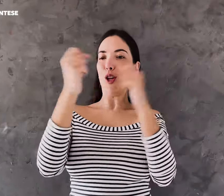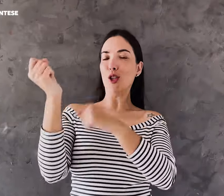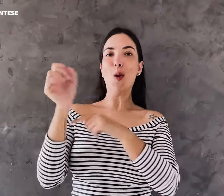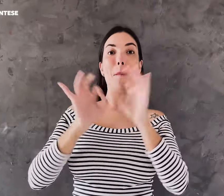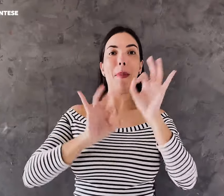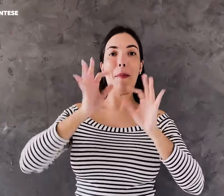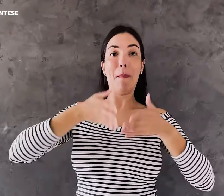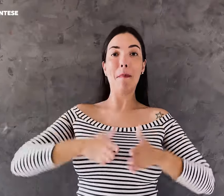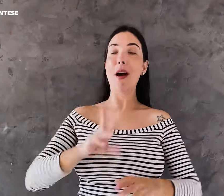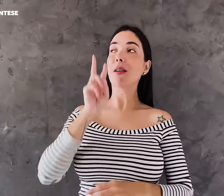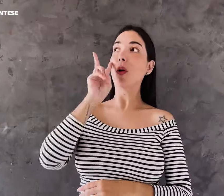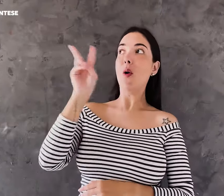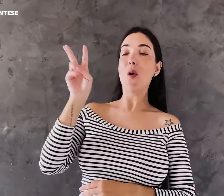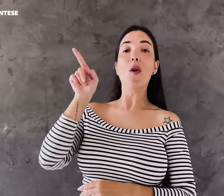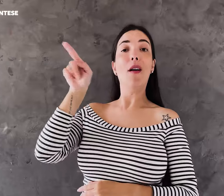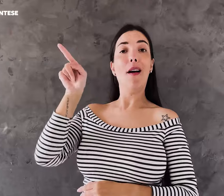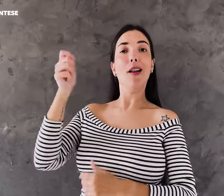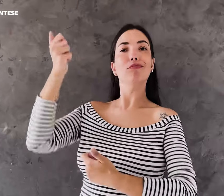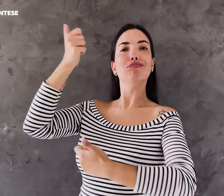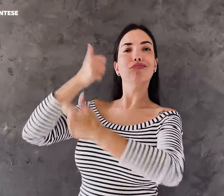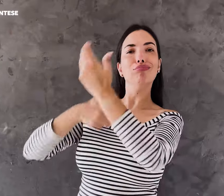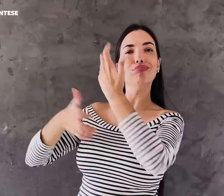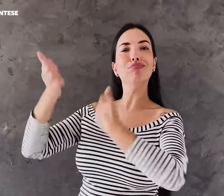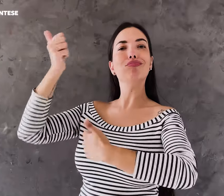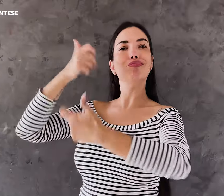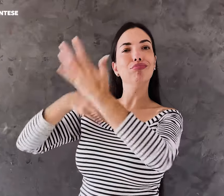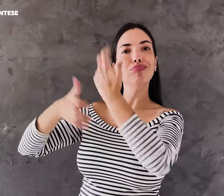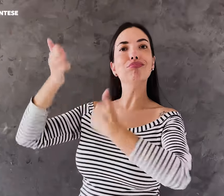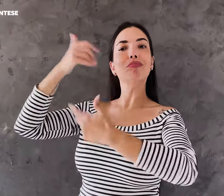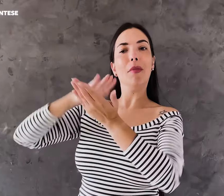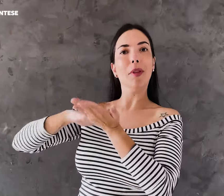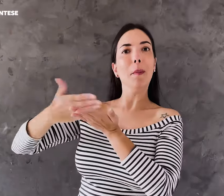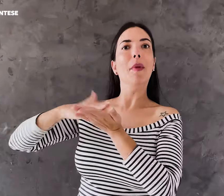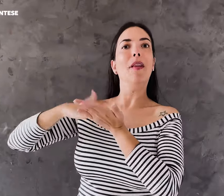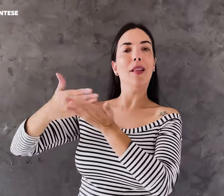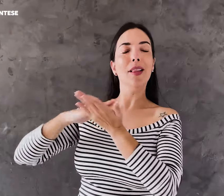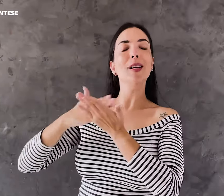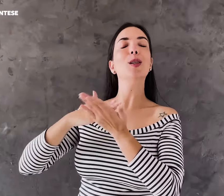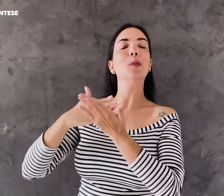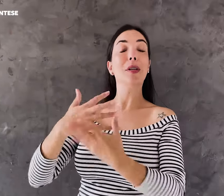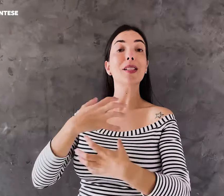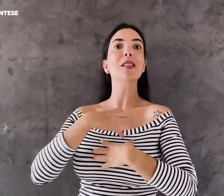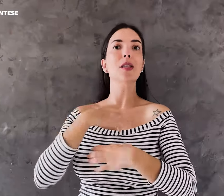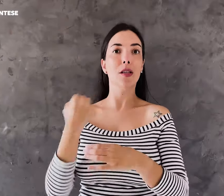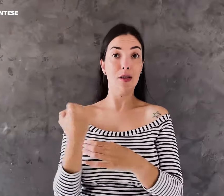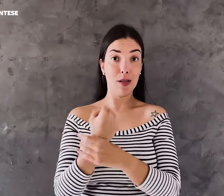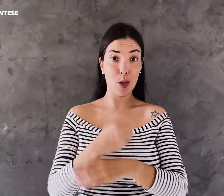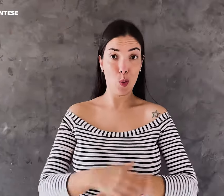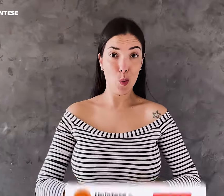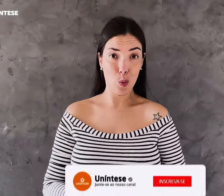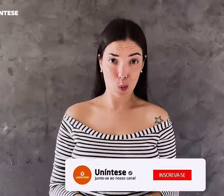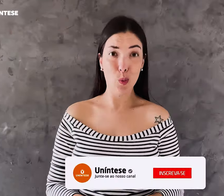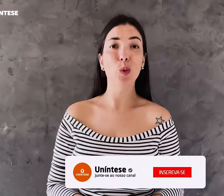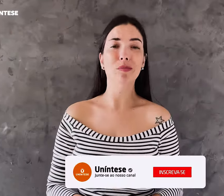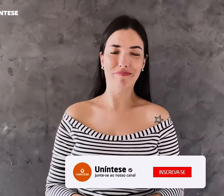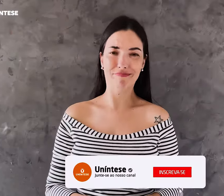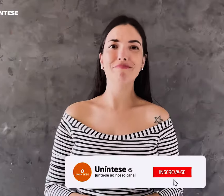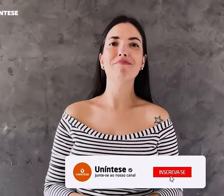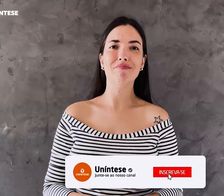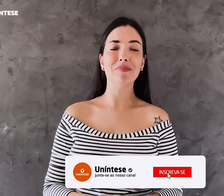a presença de quem está te medicando e o intérprete vai fazer essa intermediação, te explicando. Isso vai te passar